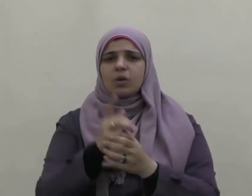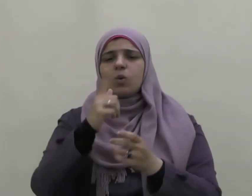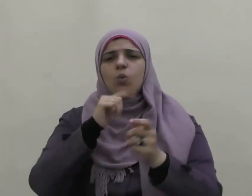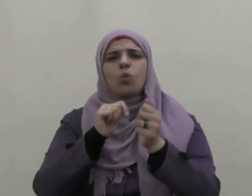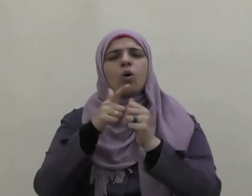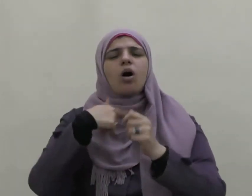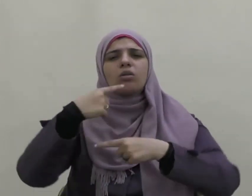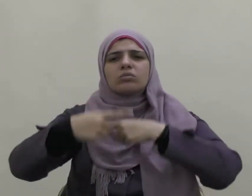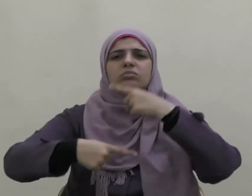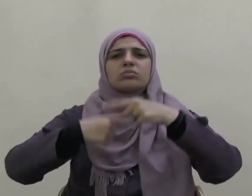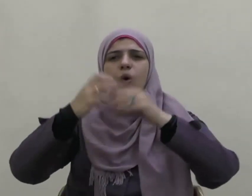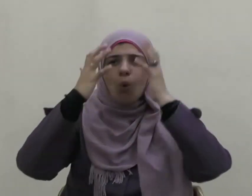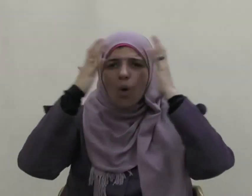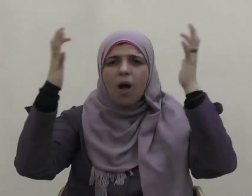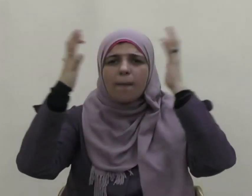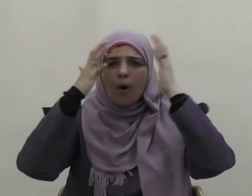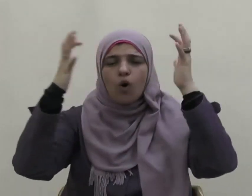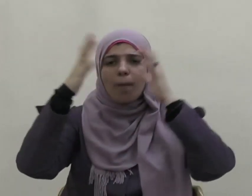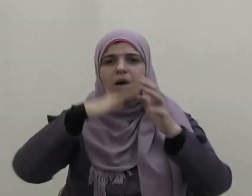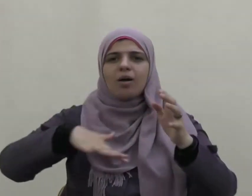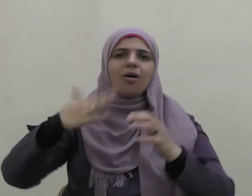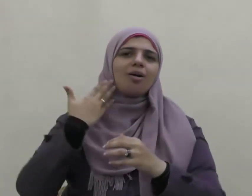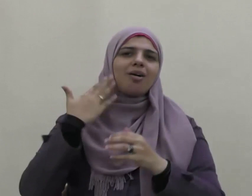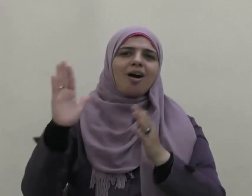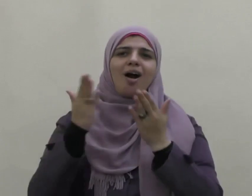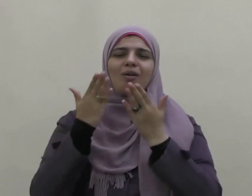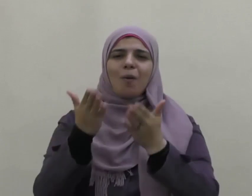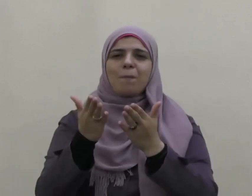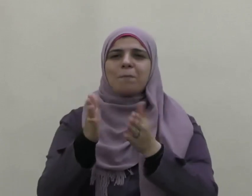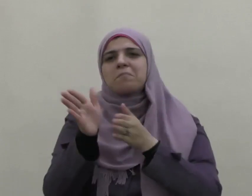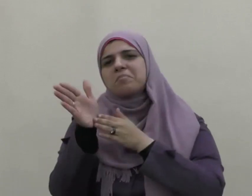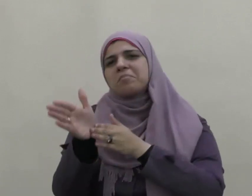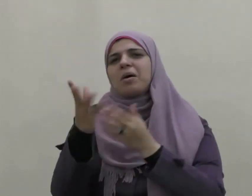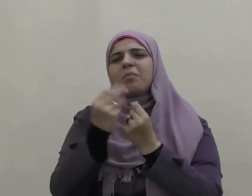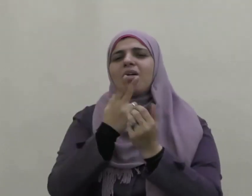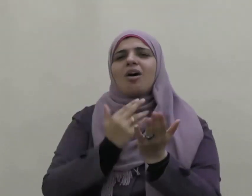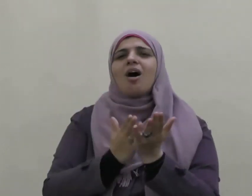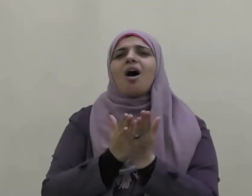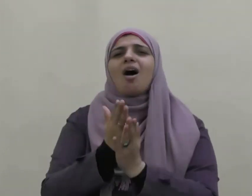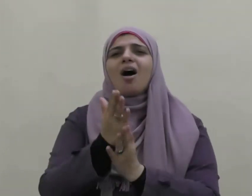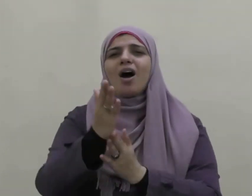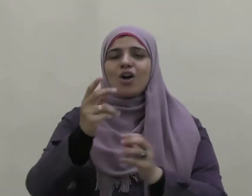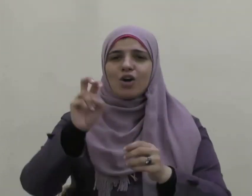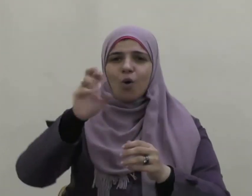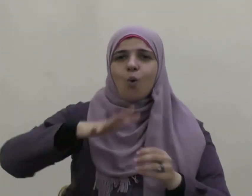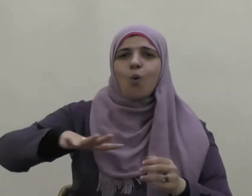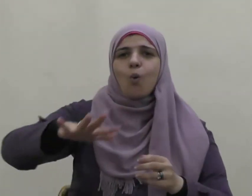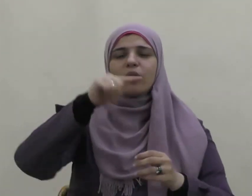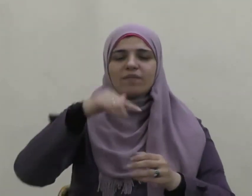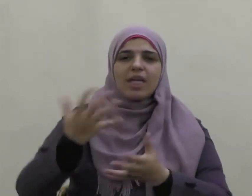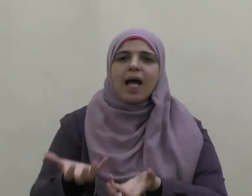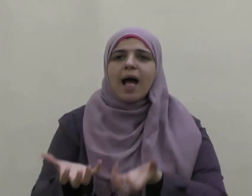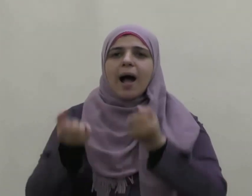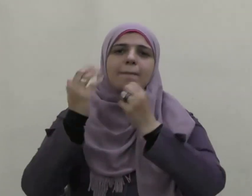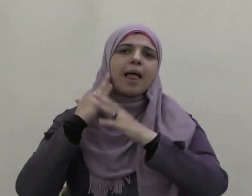ذلك علماؤنا الكرام فكانوا خير قدوة لنا في حمل أمانة دين الله